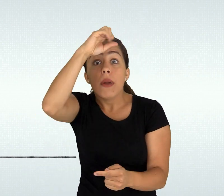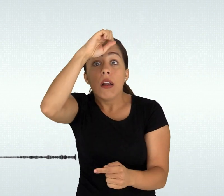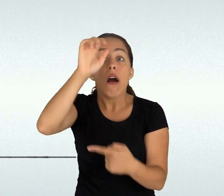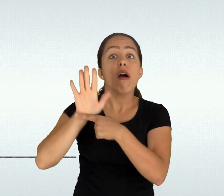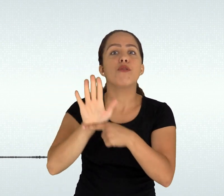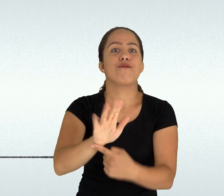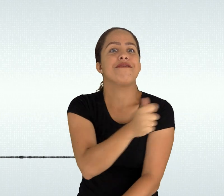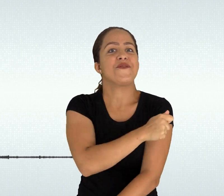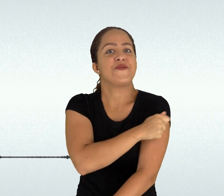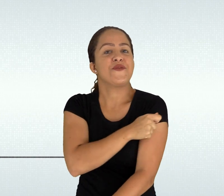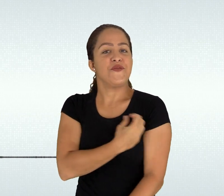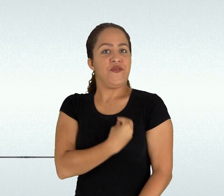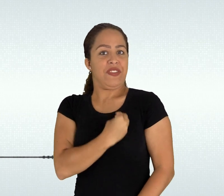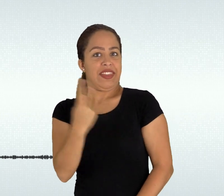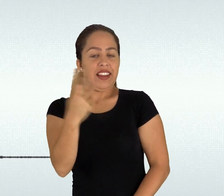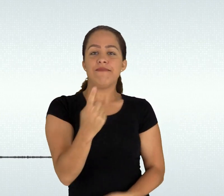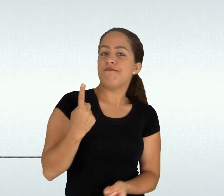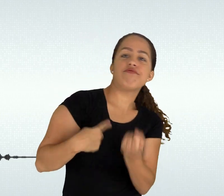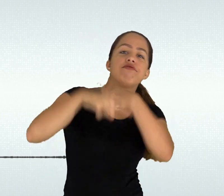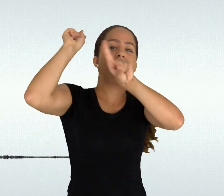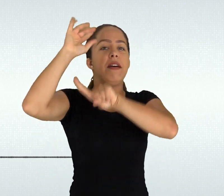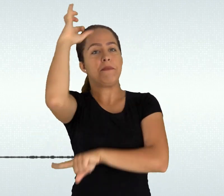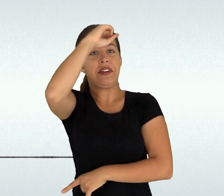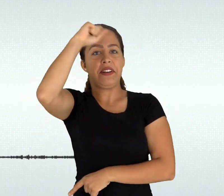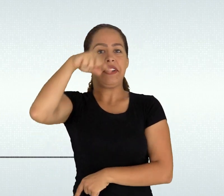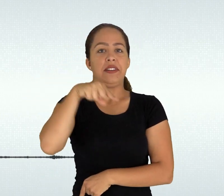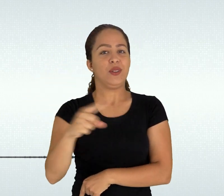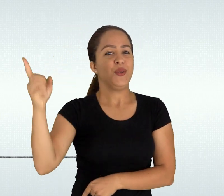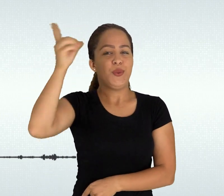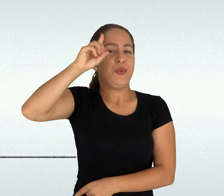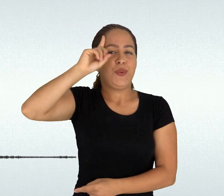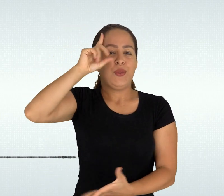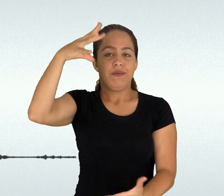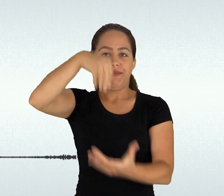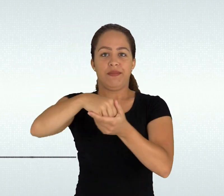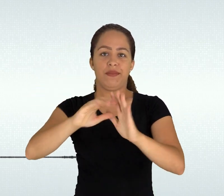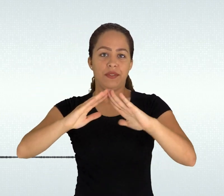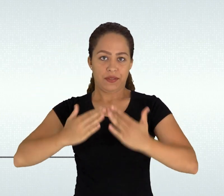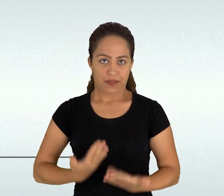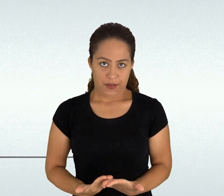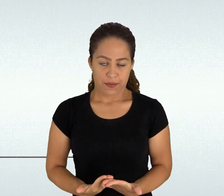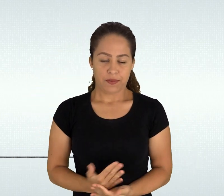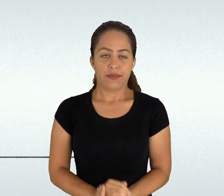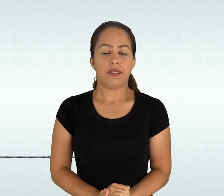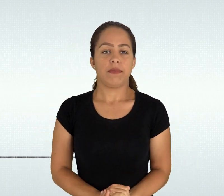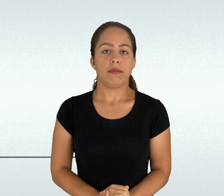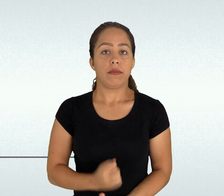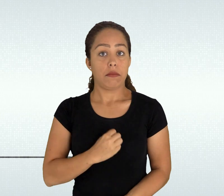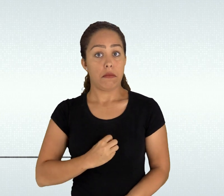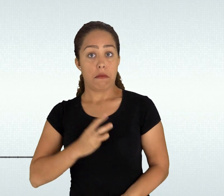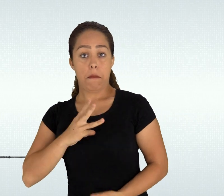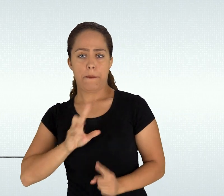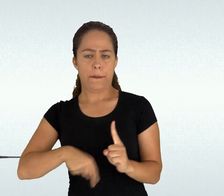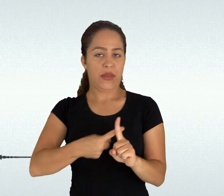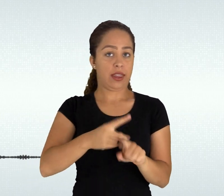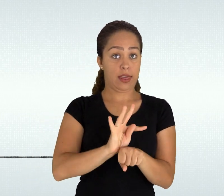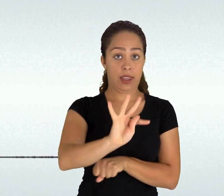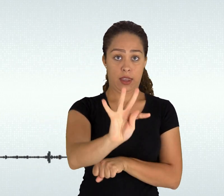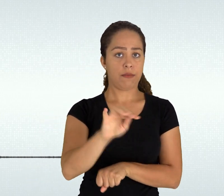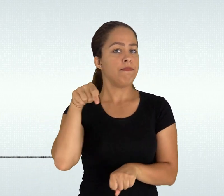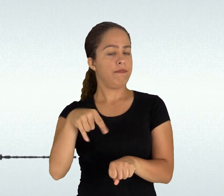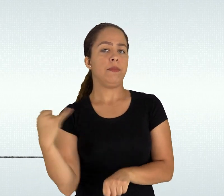transformar sua realidade a partir dos conhecimentos construídos na vivência escolar como essa